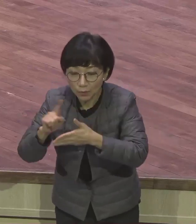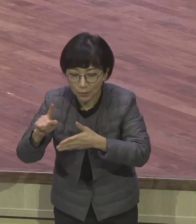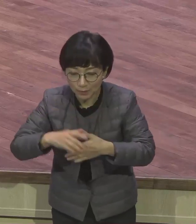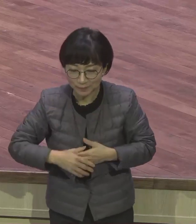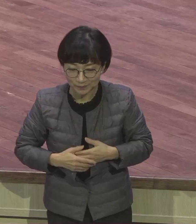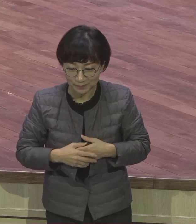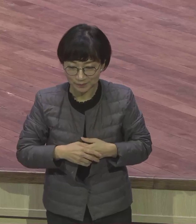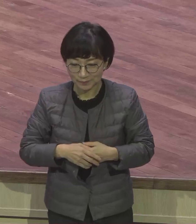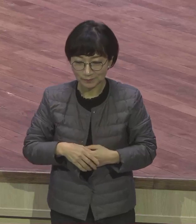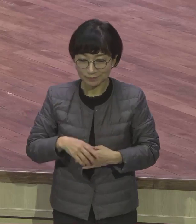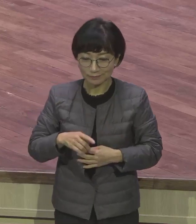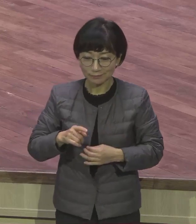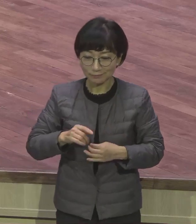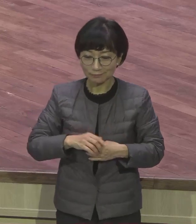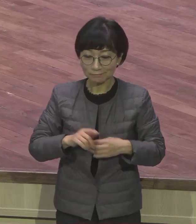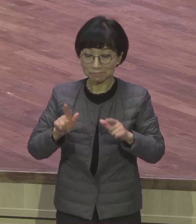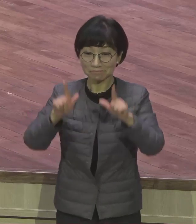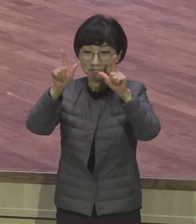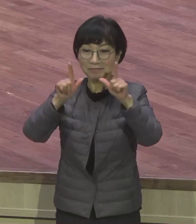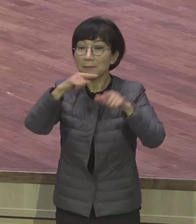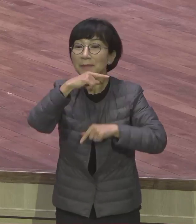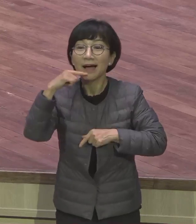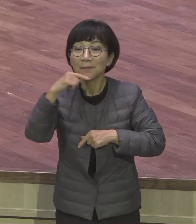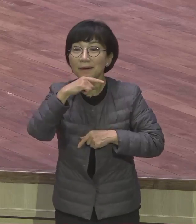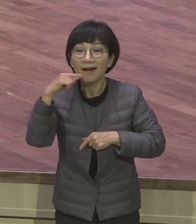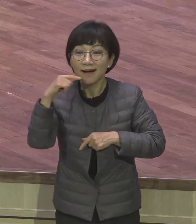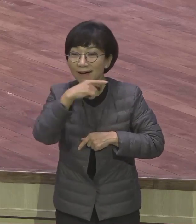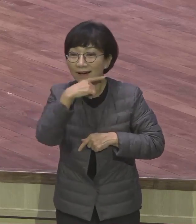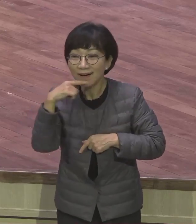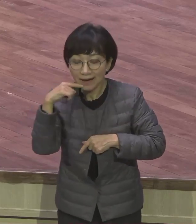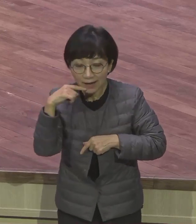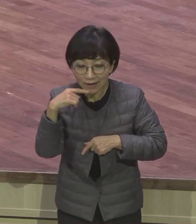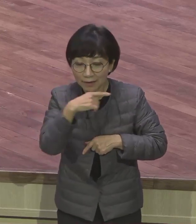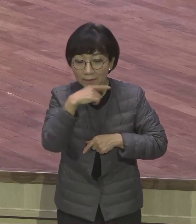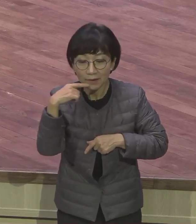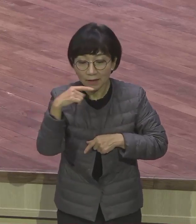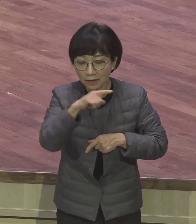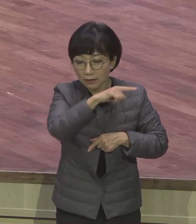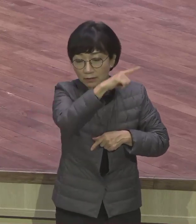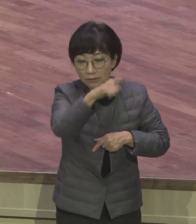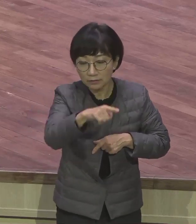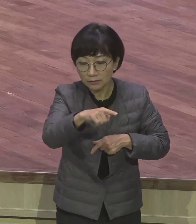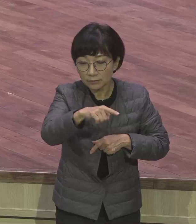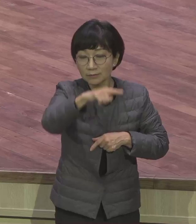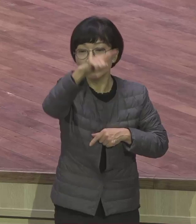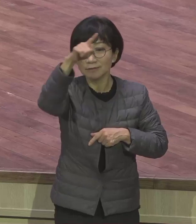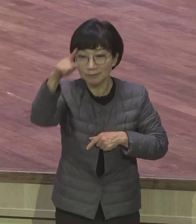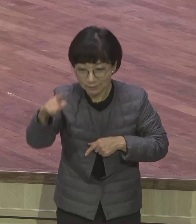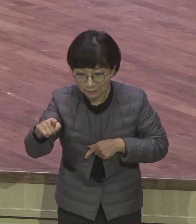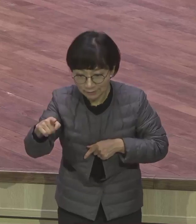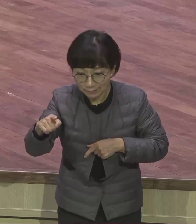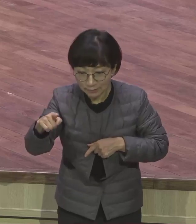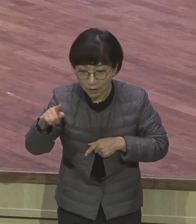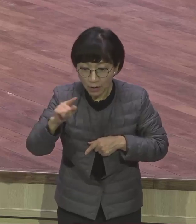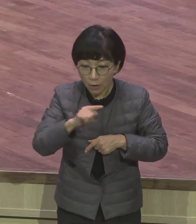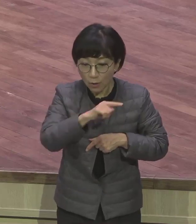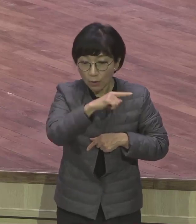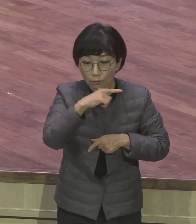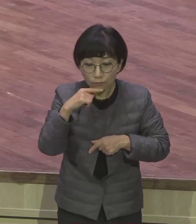북쪽으로 빨간색 선 있잖아요 빨간선 빨간선이 저쪽으로 가게 되면 그 뒤에 블레셋이요 블레셋이 그럼 저